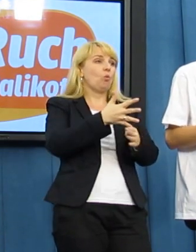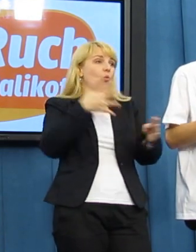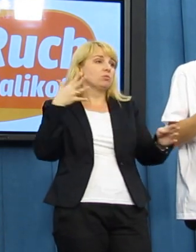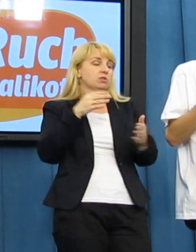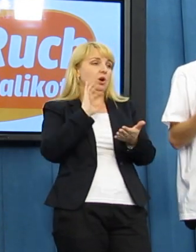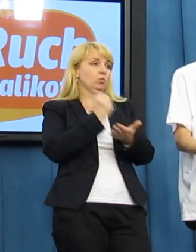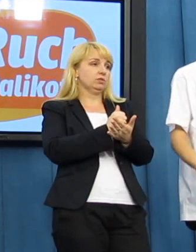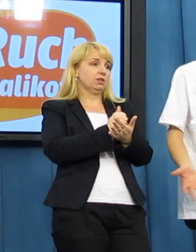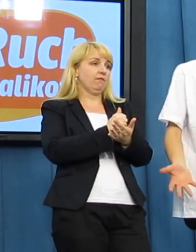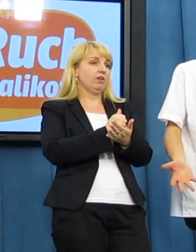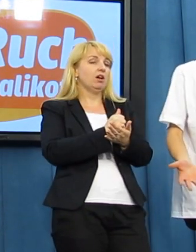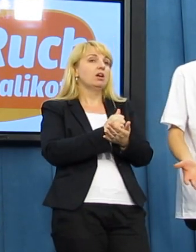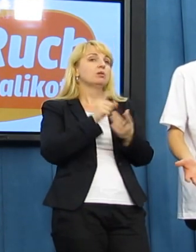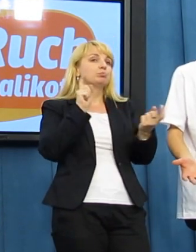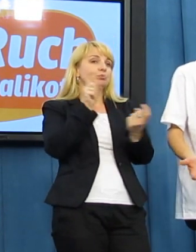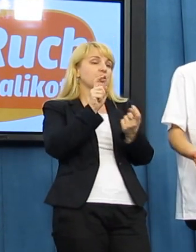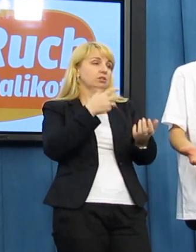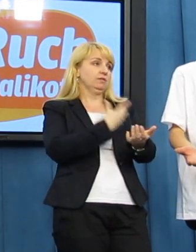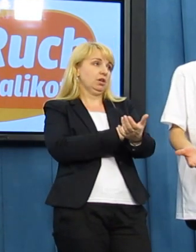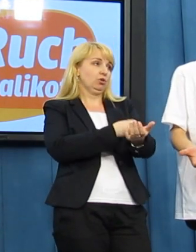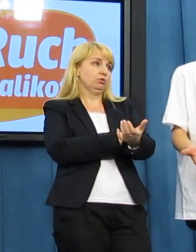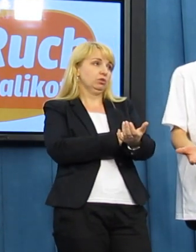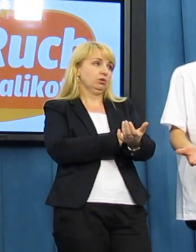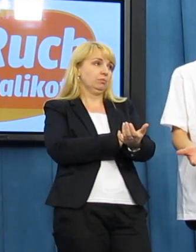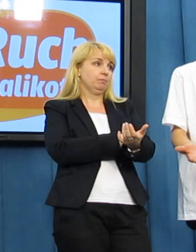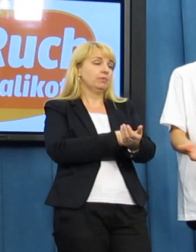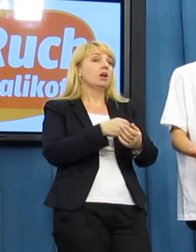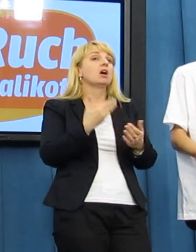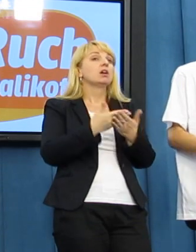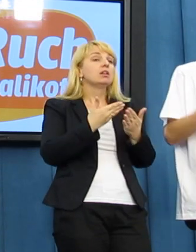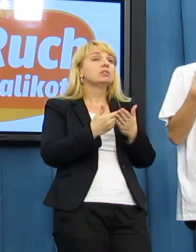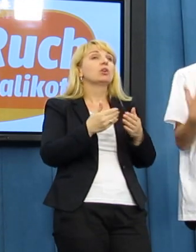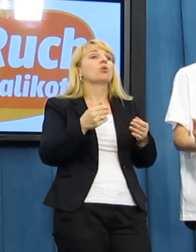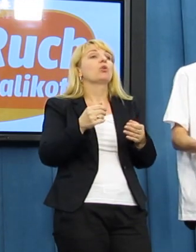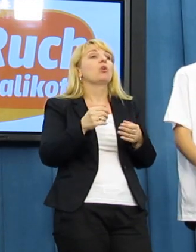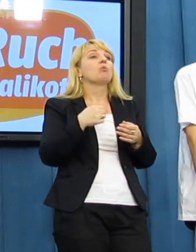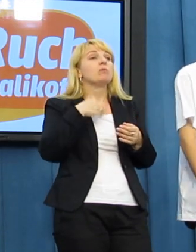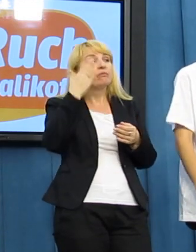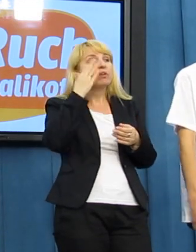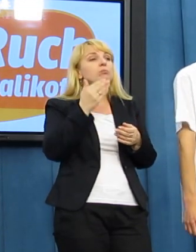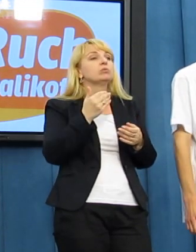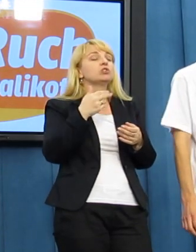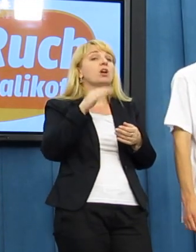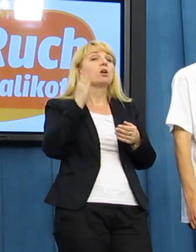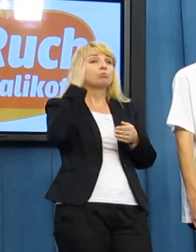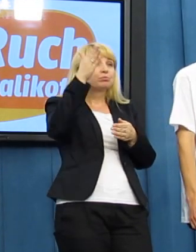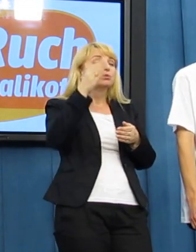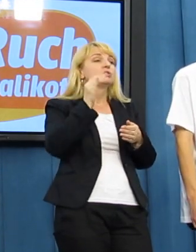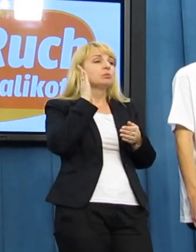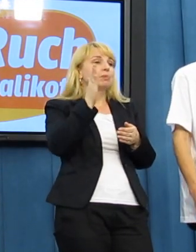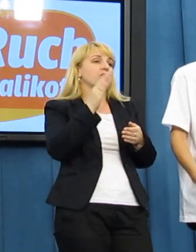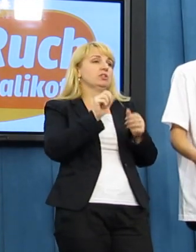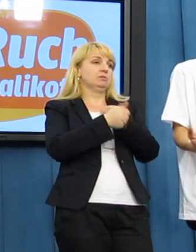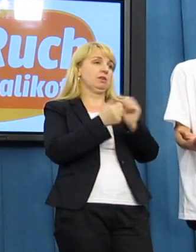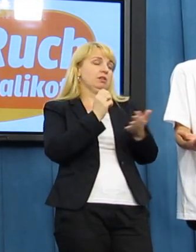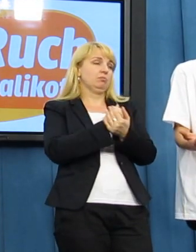i my wiemy, że po prostu mówimy prawdę i prędzej czy później ta prawda ujrzy światło dzienne i zmieni się to prawo.